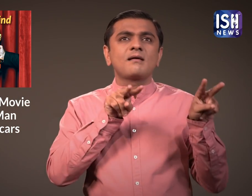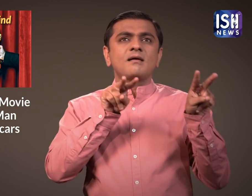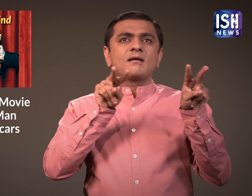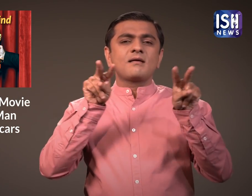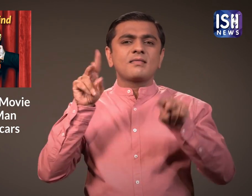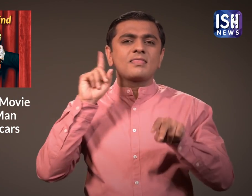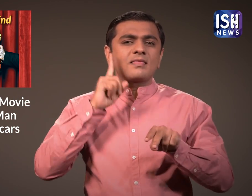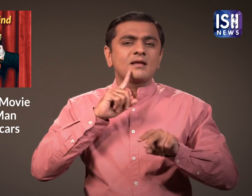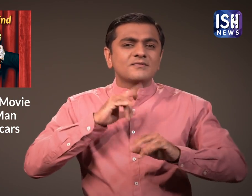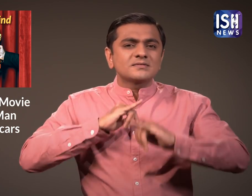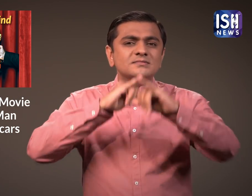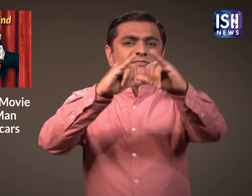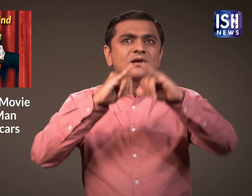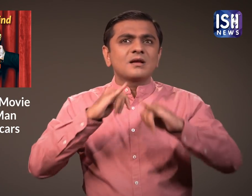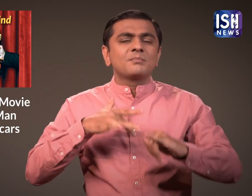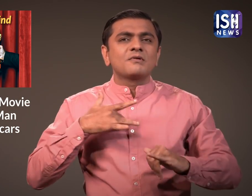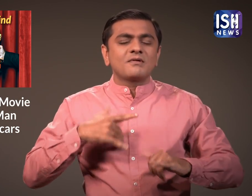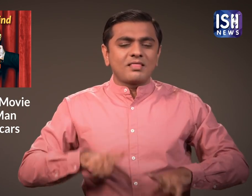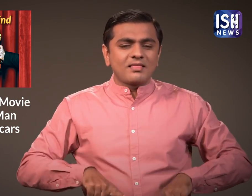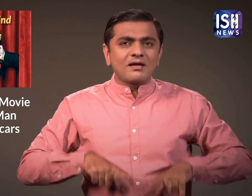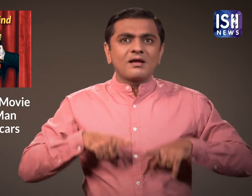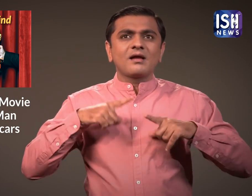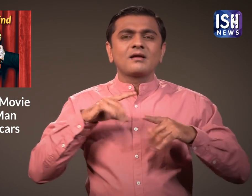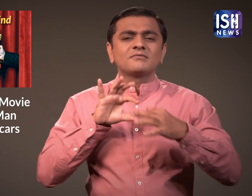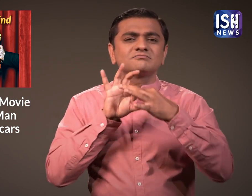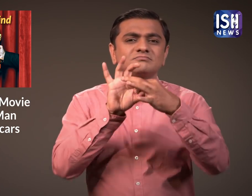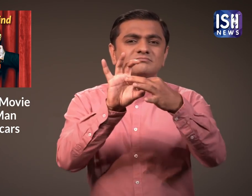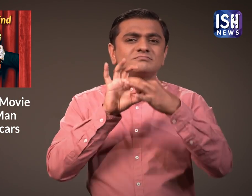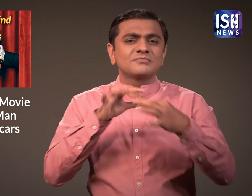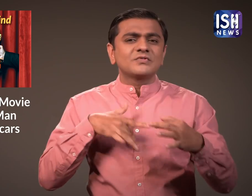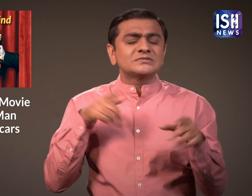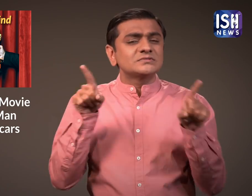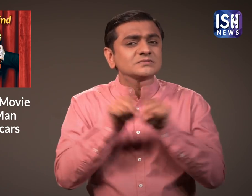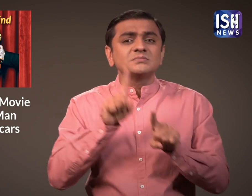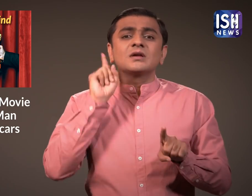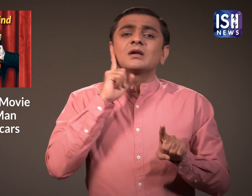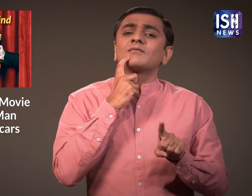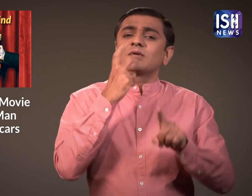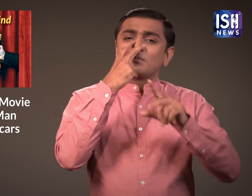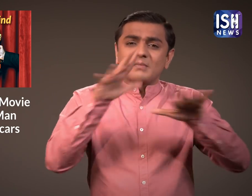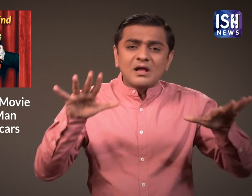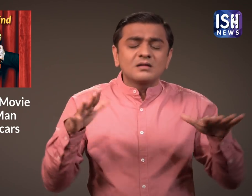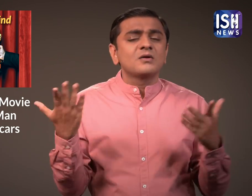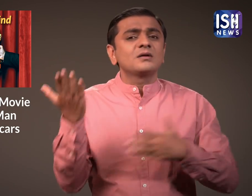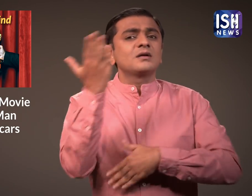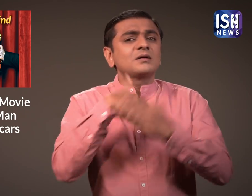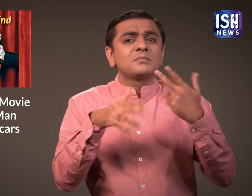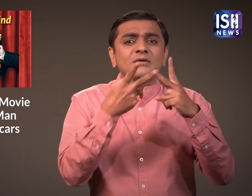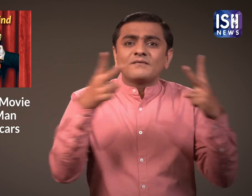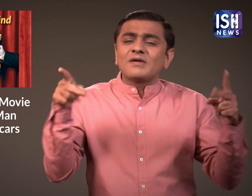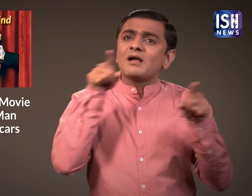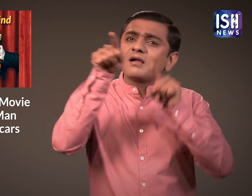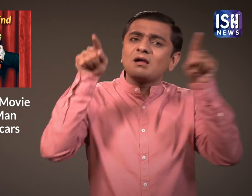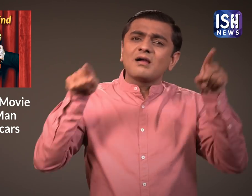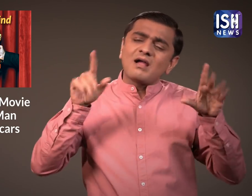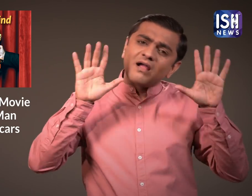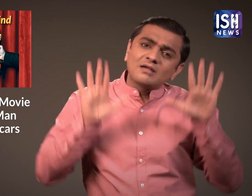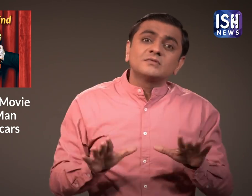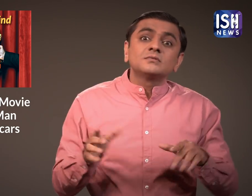लोगों से जुड़ सकते है। वही Deaf Blind और अन्या दिव्यांग अभिनेताओं के लिए है।